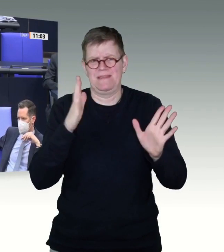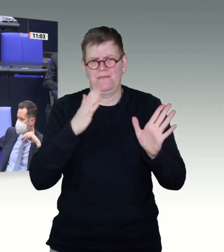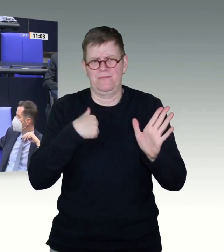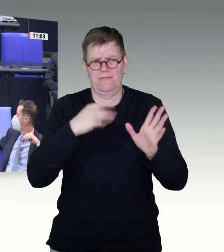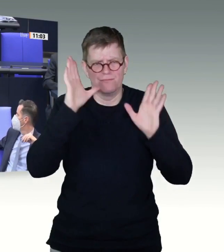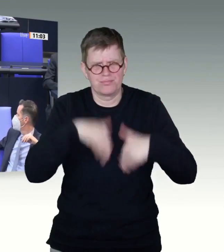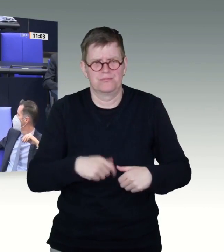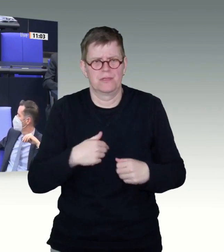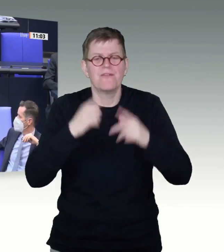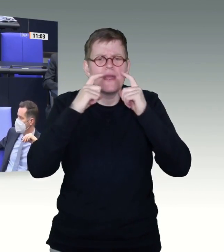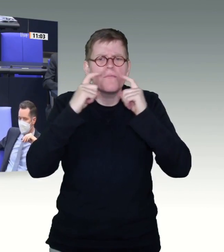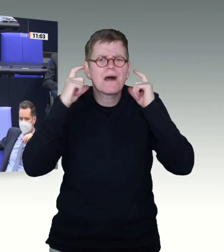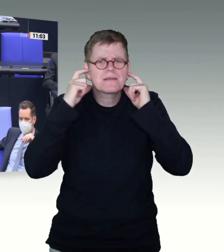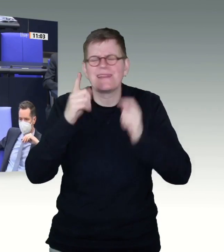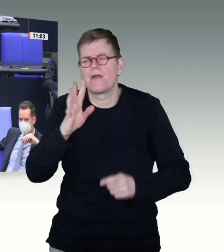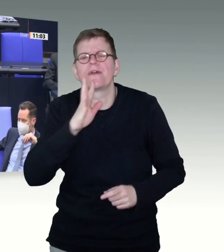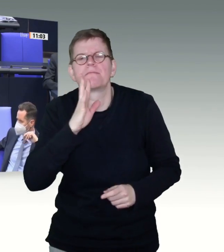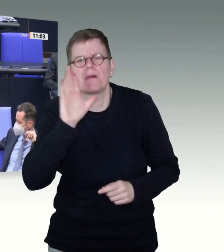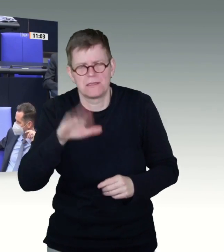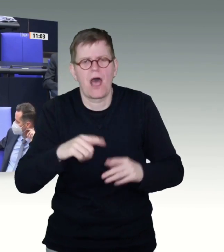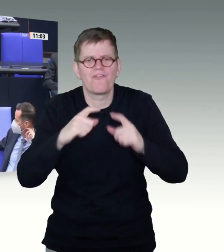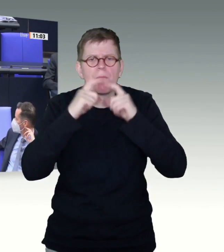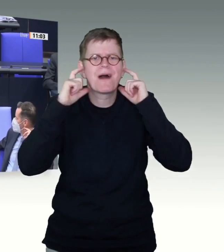Ja, können, wenn Sie reden, die Maske Ja, das waren Sicherheitsgründe.